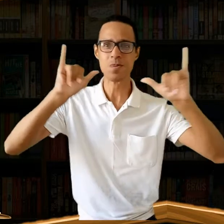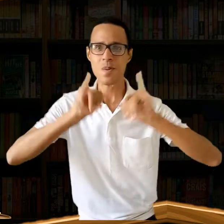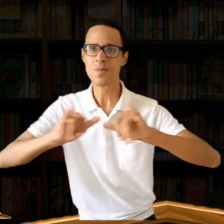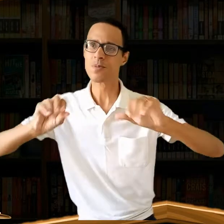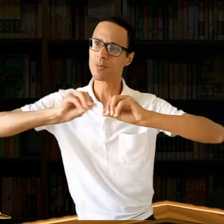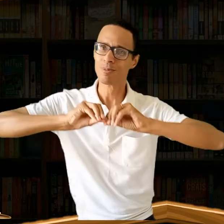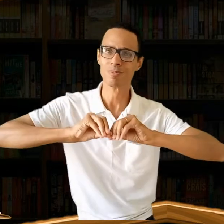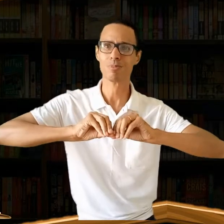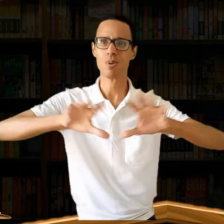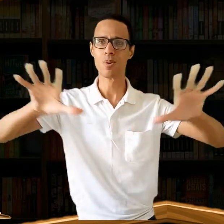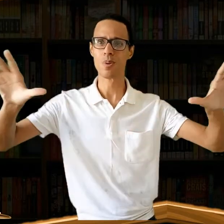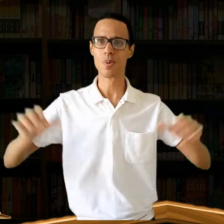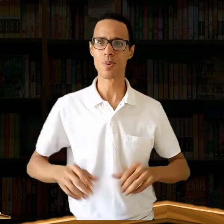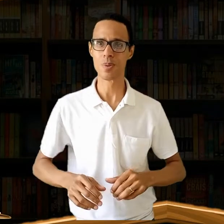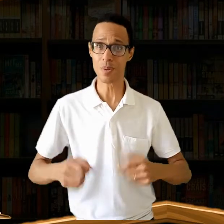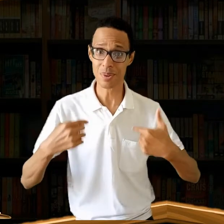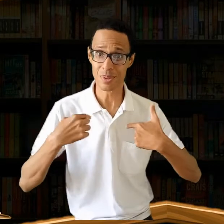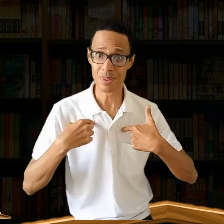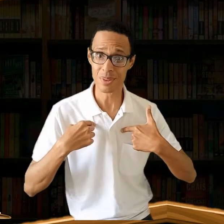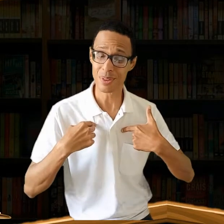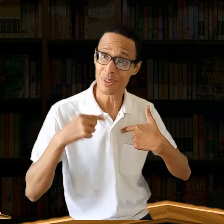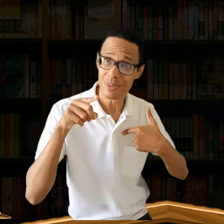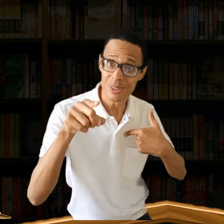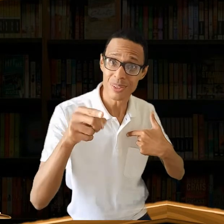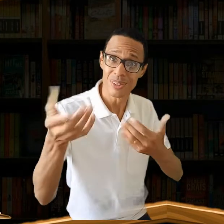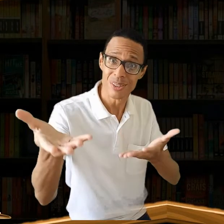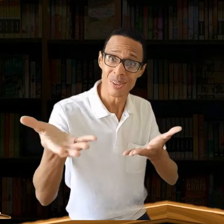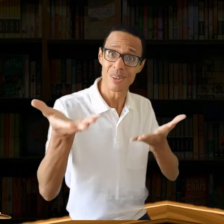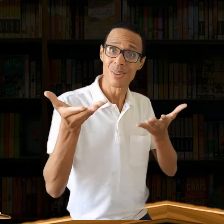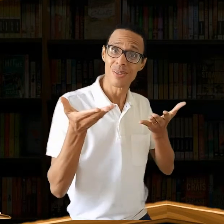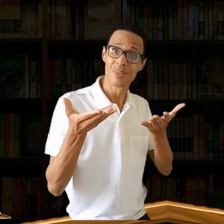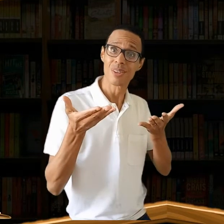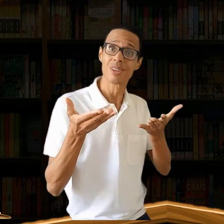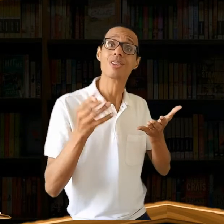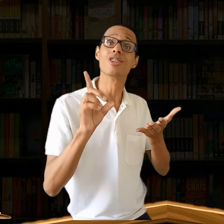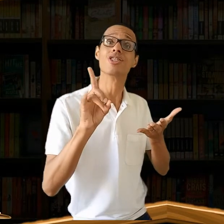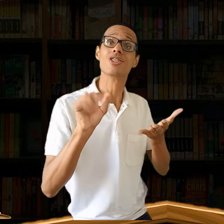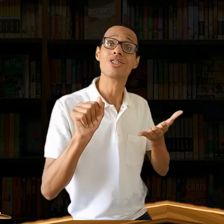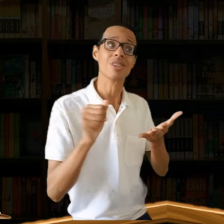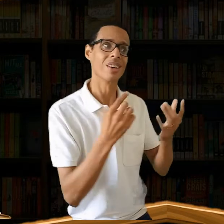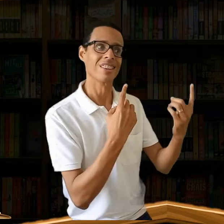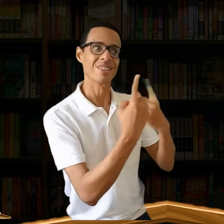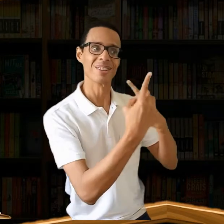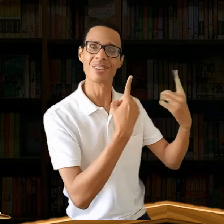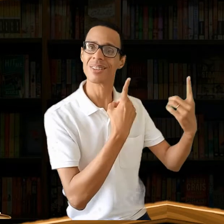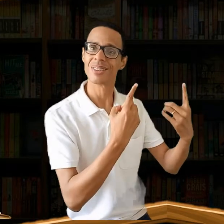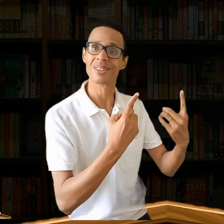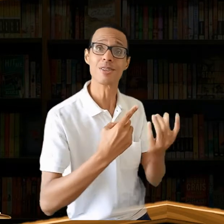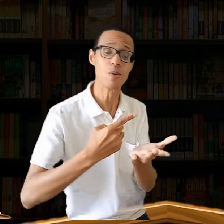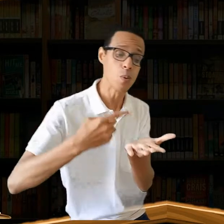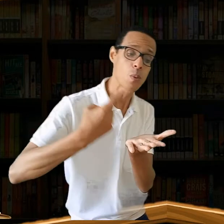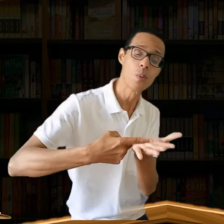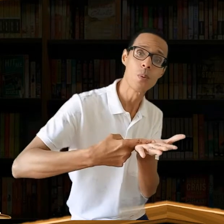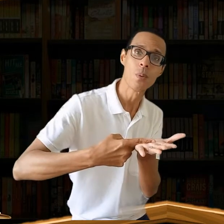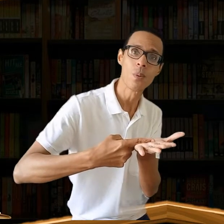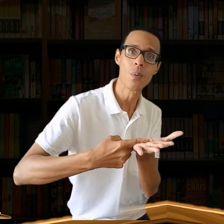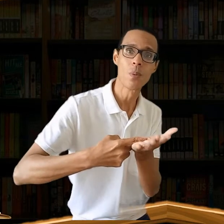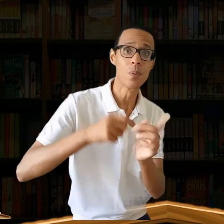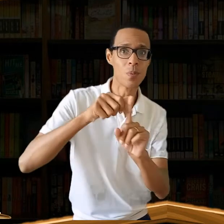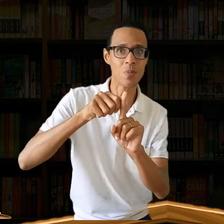Tenho o prazer de convidar você para estar comigo no próximo Dialogando, marcado